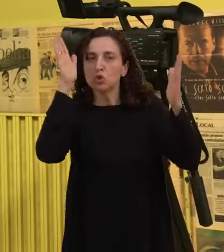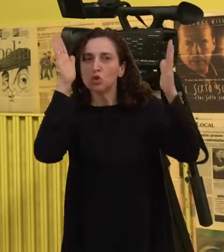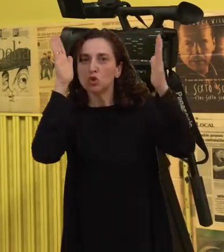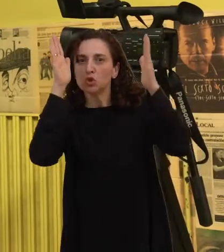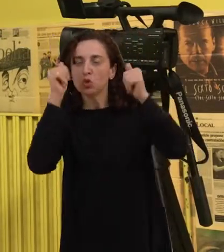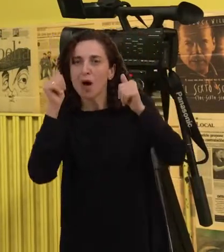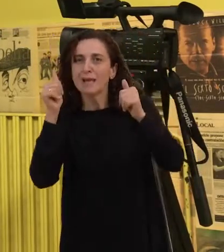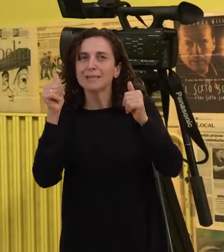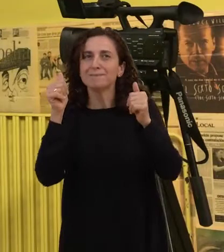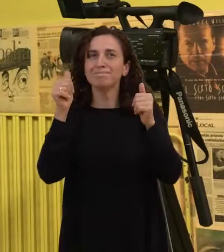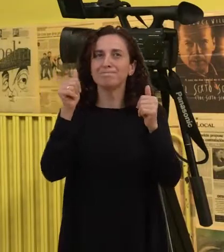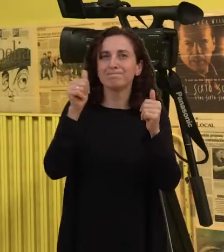fragmentos